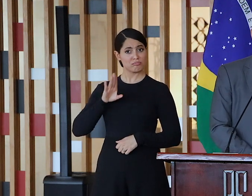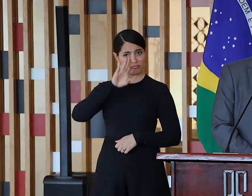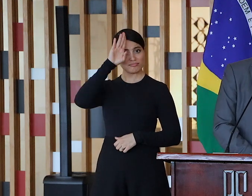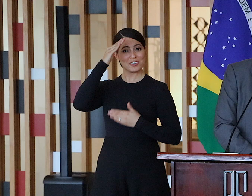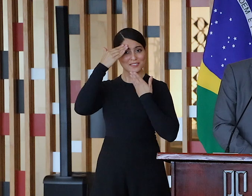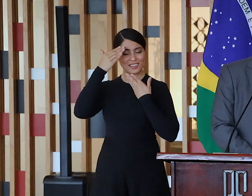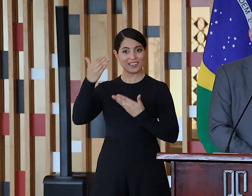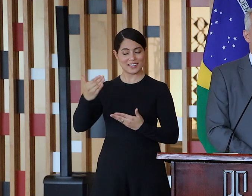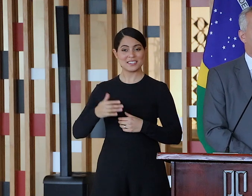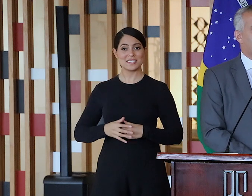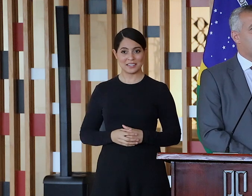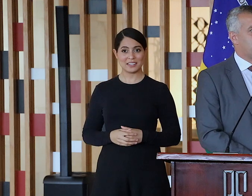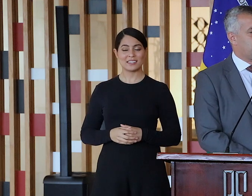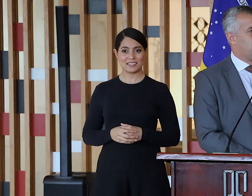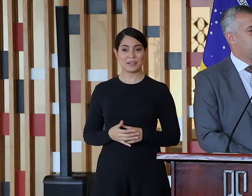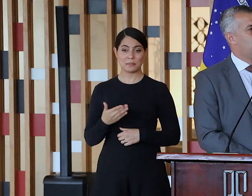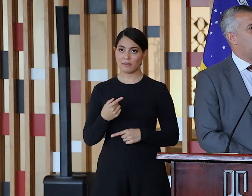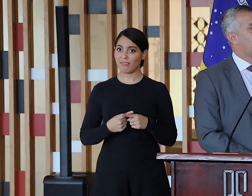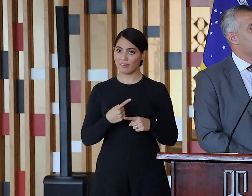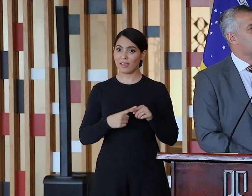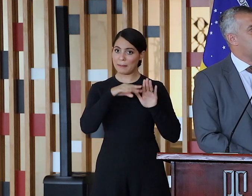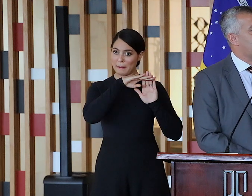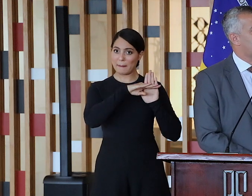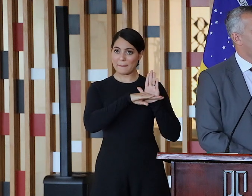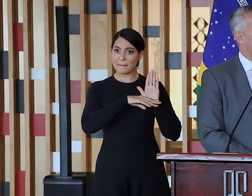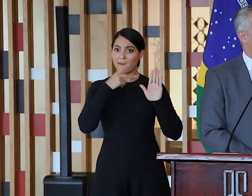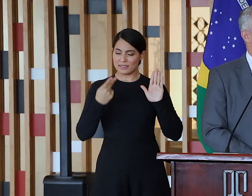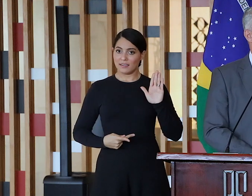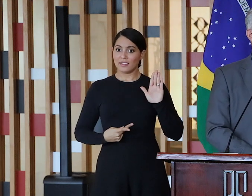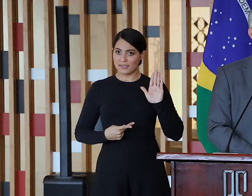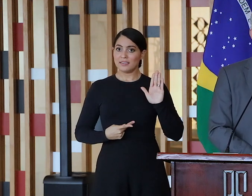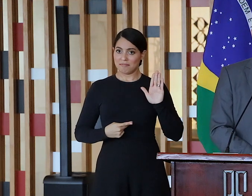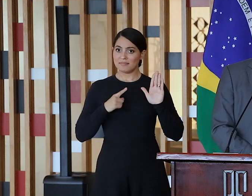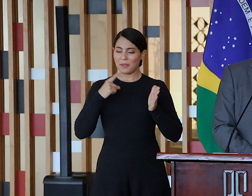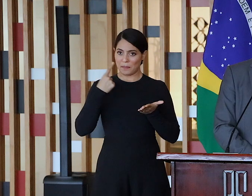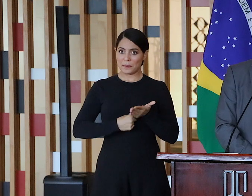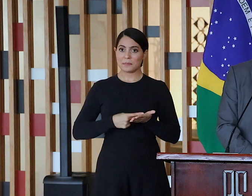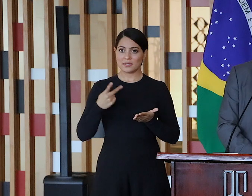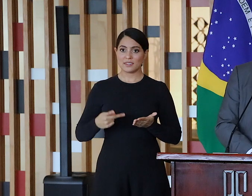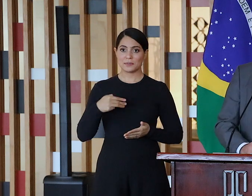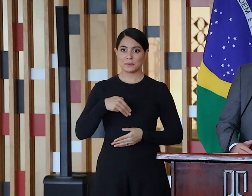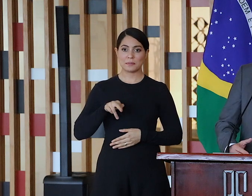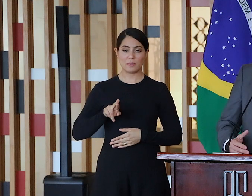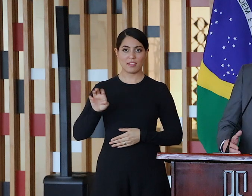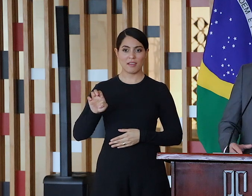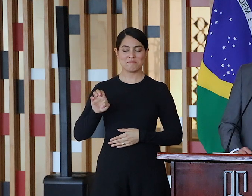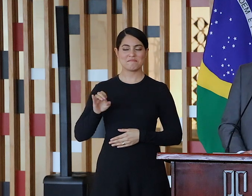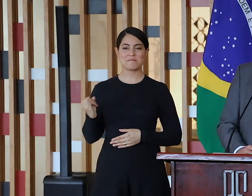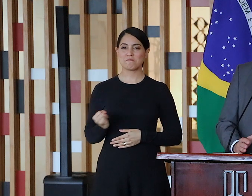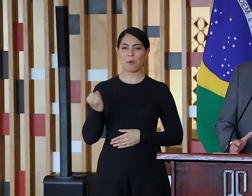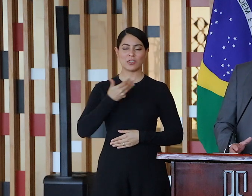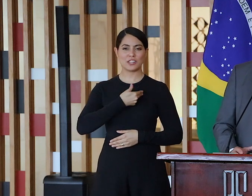Excelência tem a responsabilidade de cumprir essa agenda aqui do nosso Itamaraty, um governo que, efetivamente, não só no discurso, mas na